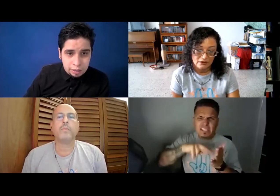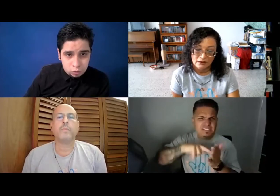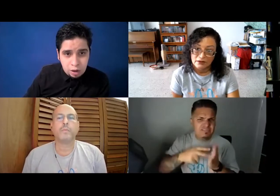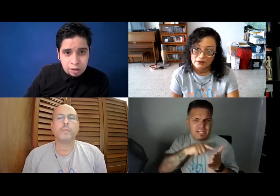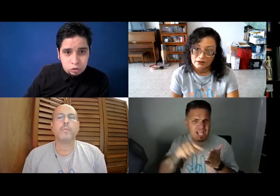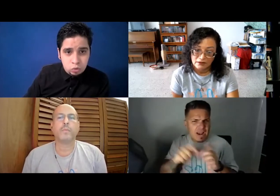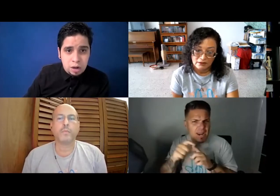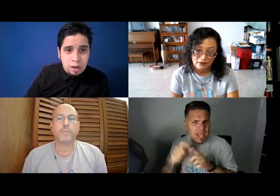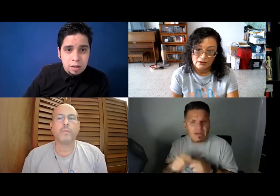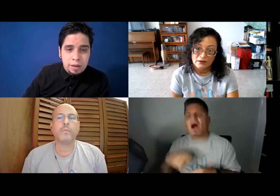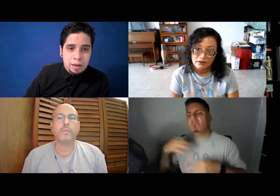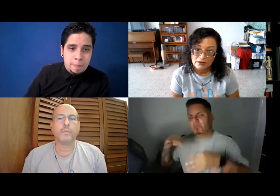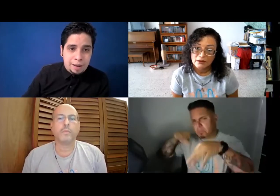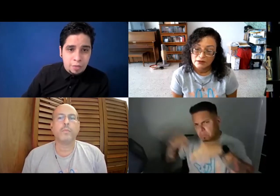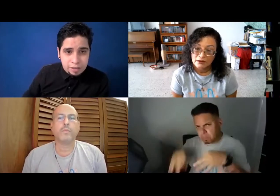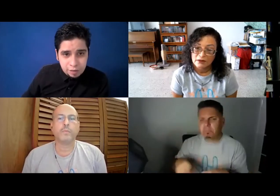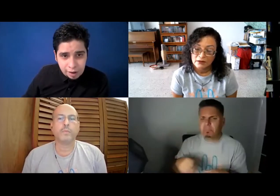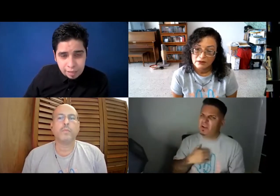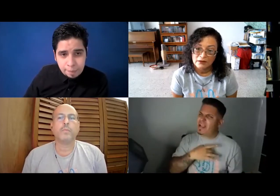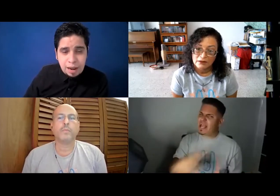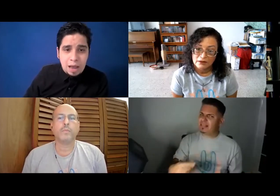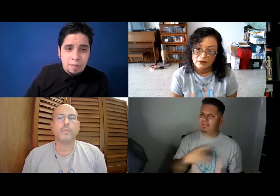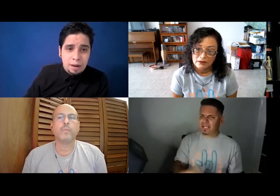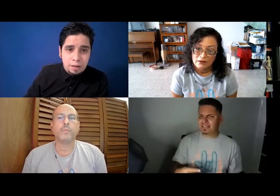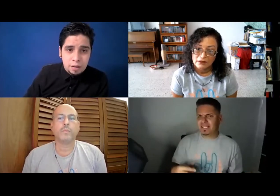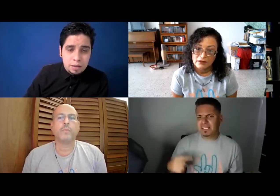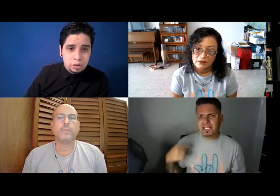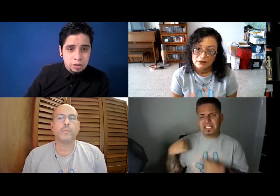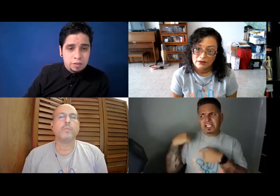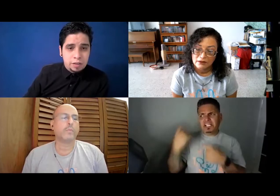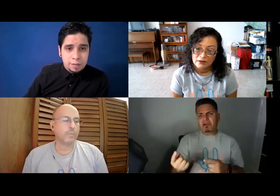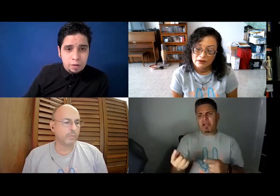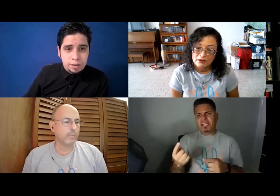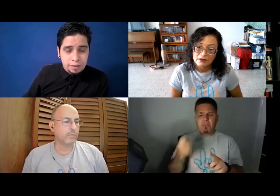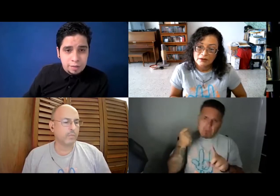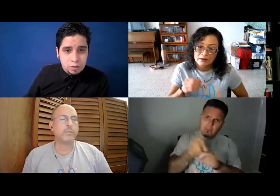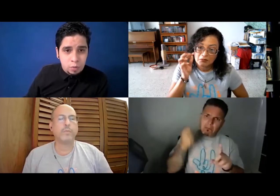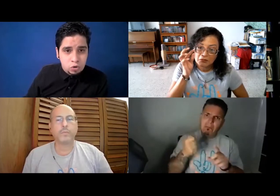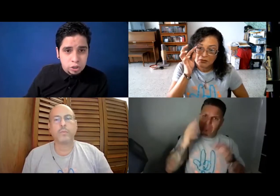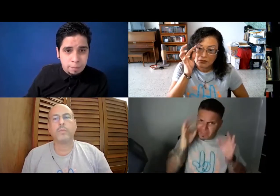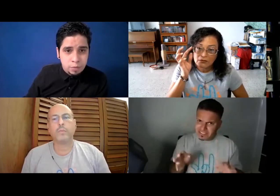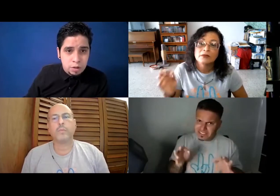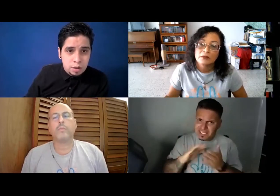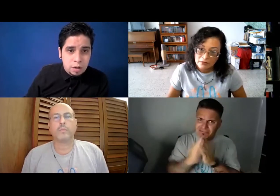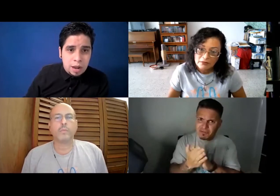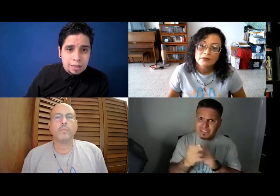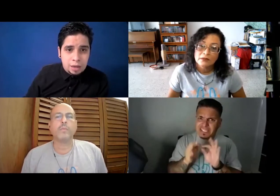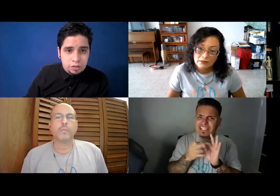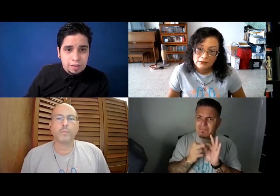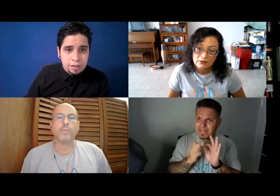escritura, lectura, explicando qué significa cada palabra. Y yo tiendo a hacer ese tipo de servicios por mucho tiempo hasta que yo entonces decidí